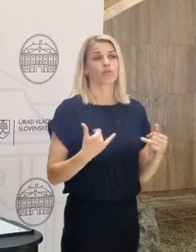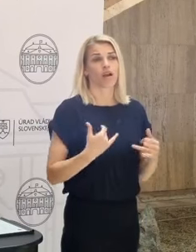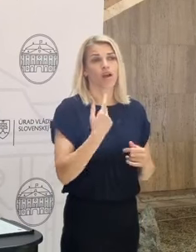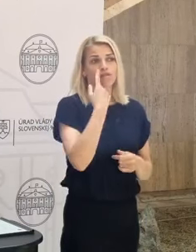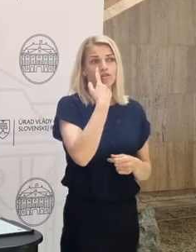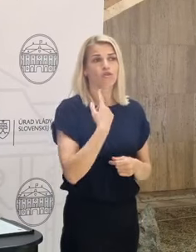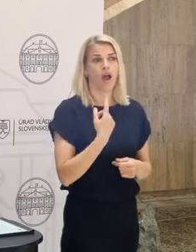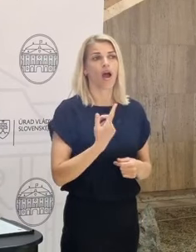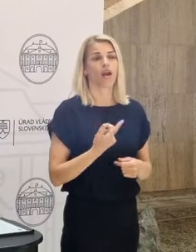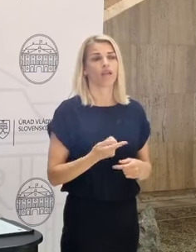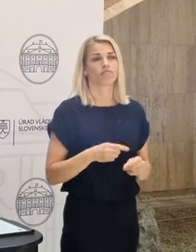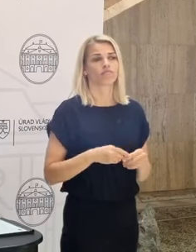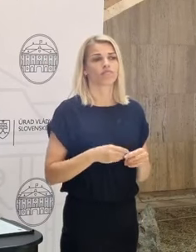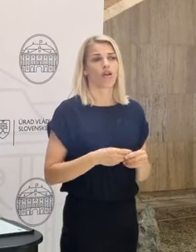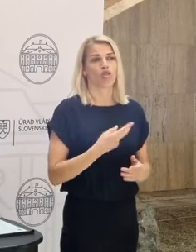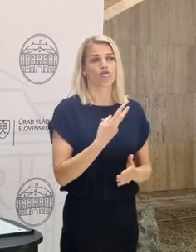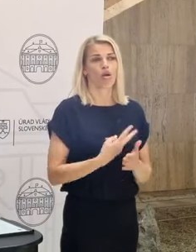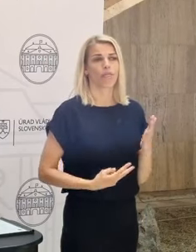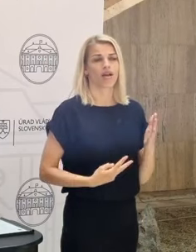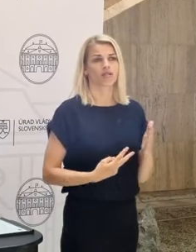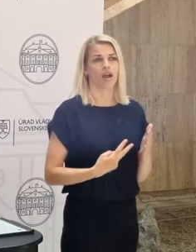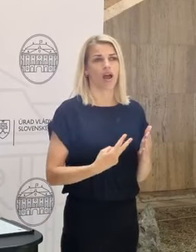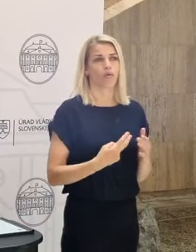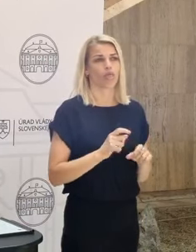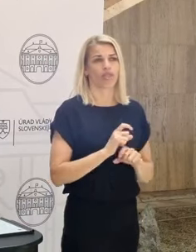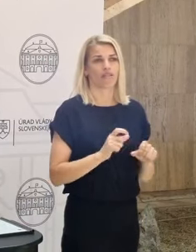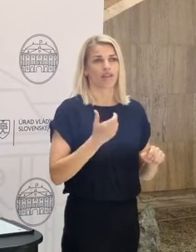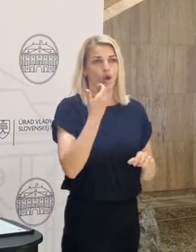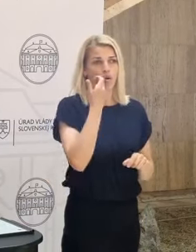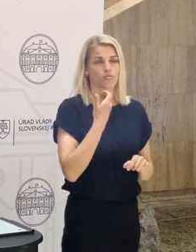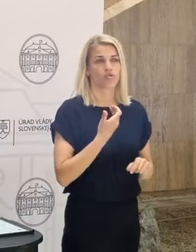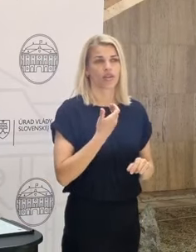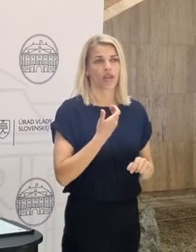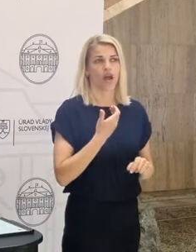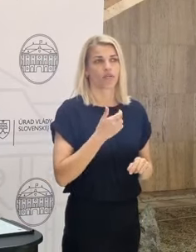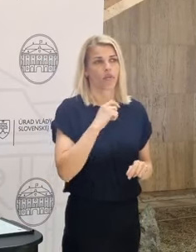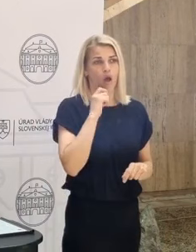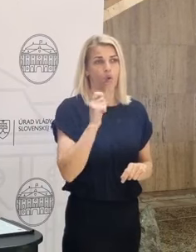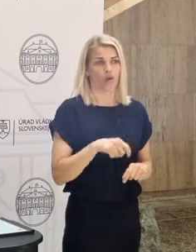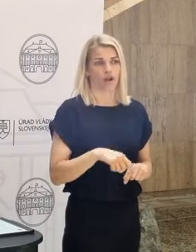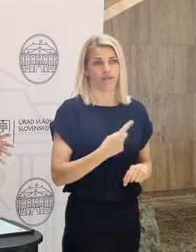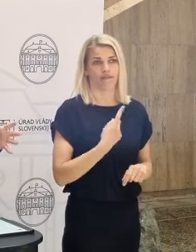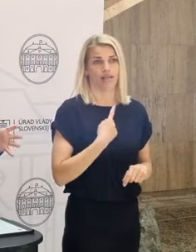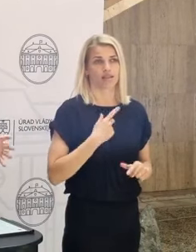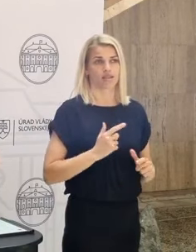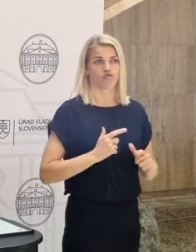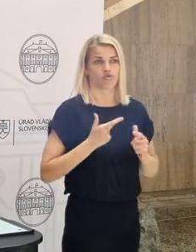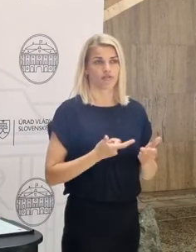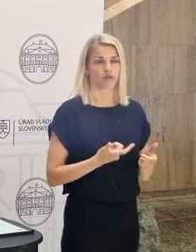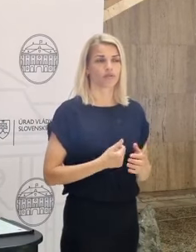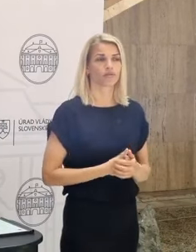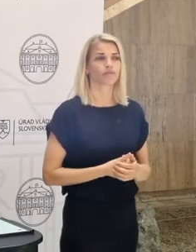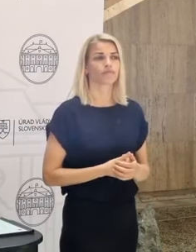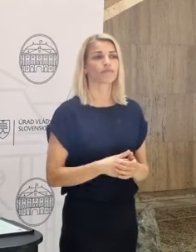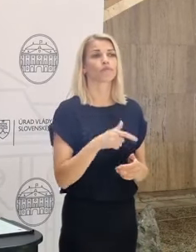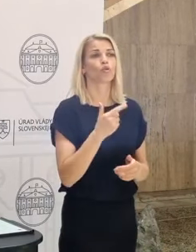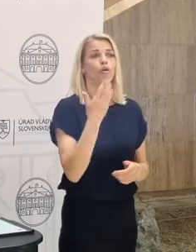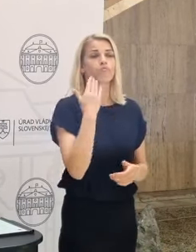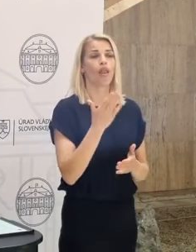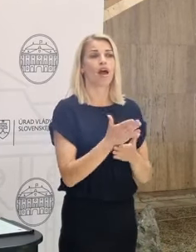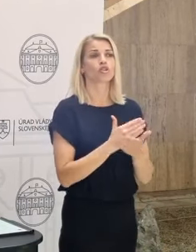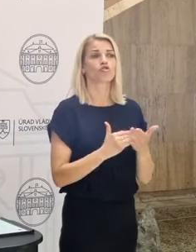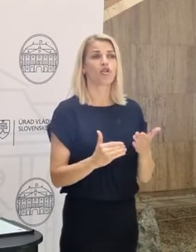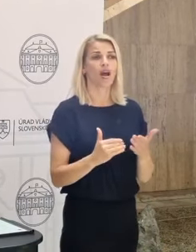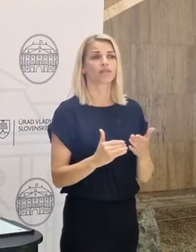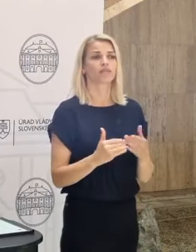doplácajú občania, nevinní občania na Ukrajine a doplácajú na to vlastným životom. Tak toto bola vlastne časť, ktorá